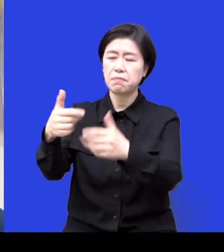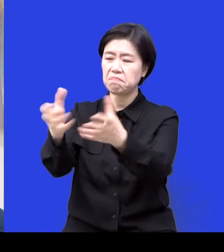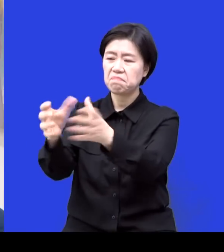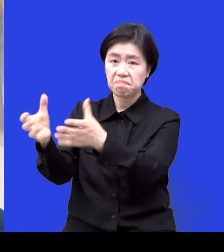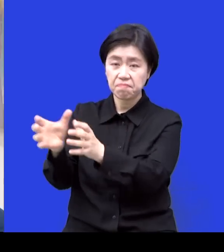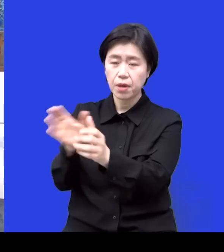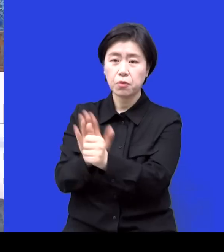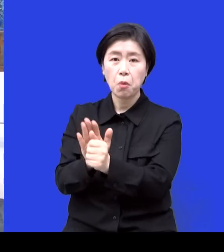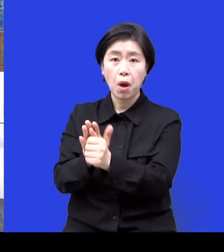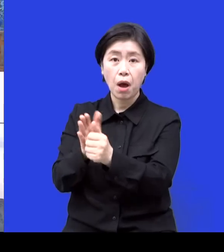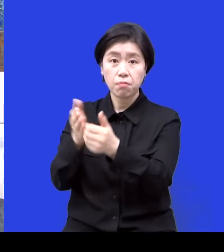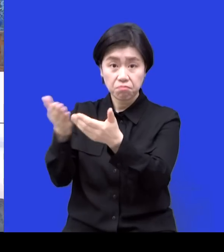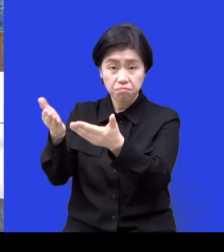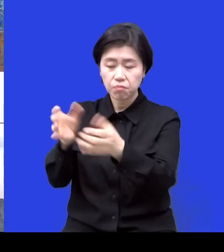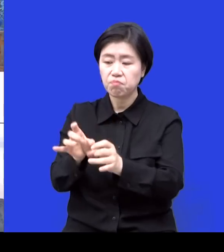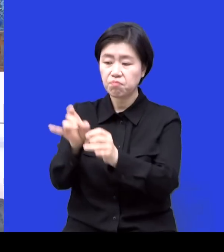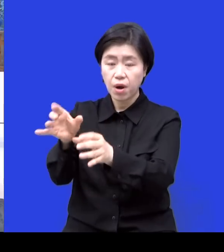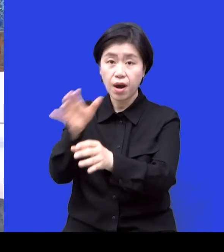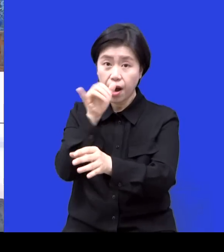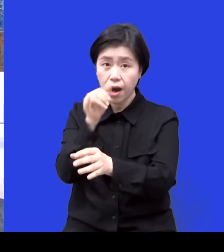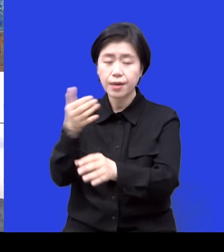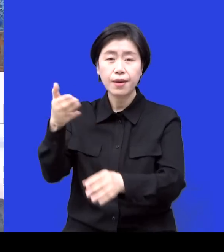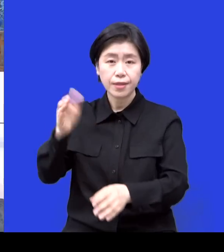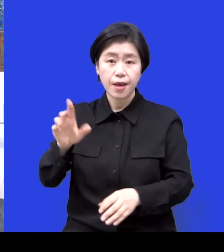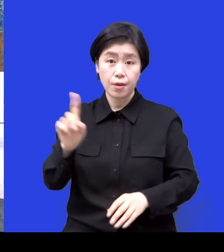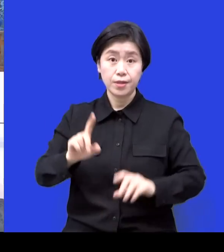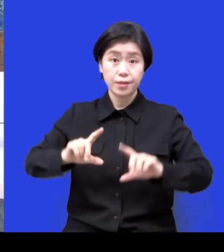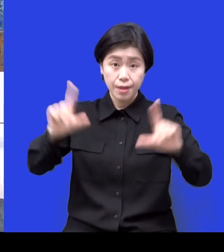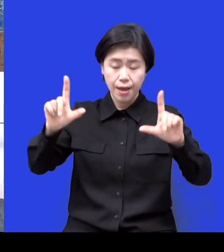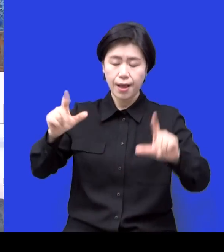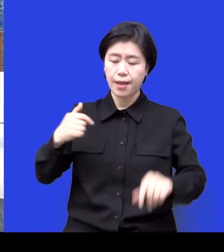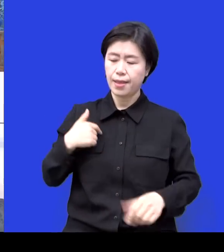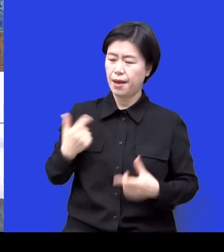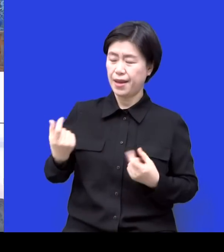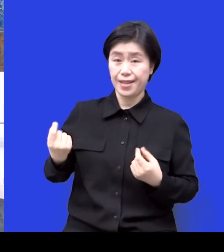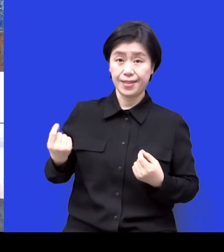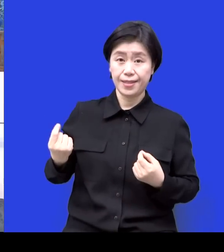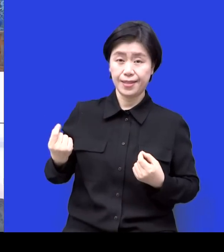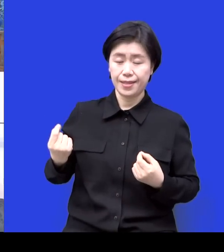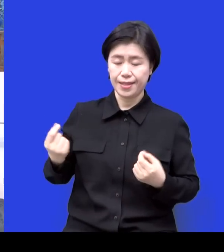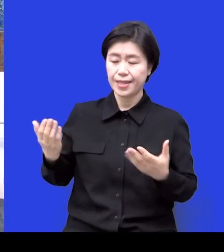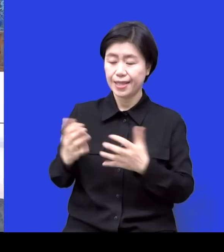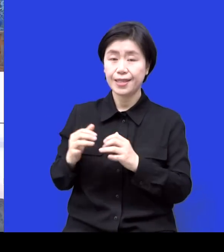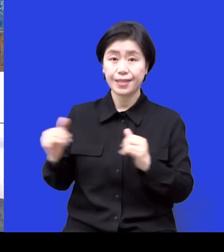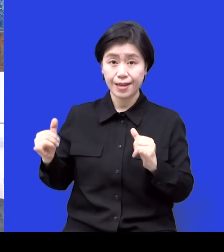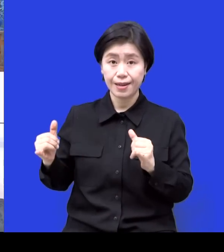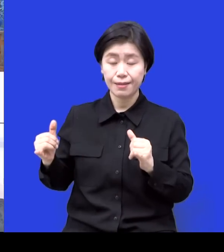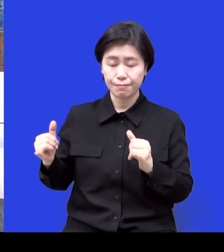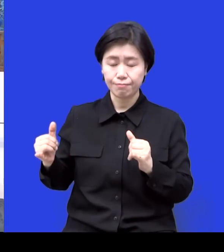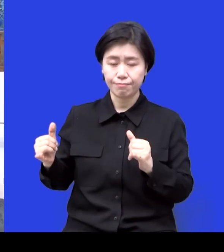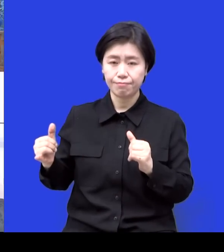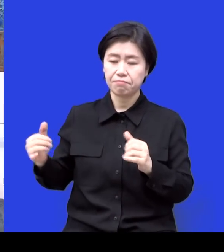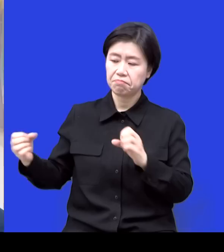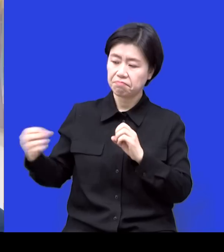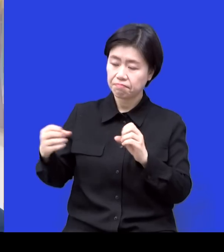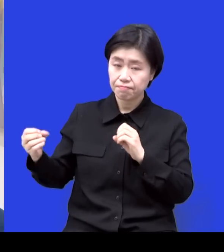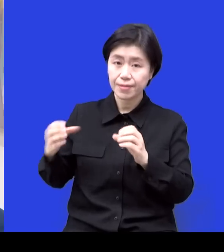우리가 운동을 하니 저랑 같이 저랑 같은 마음으로 이렇게 같이 하는 동력자 친구가 있어요 그 친구랑